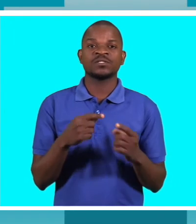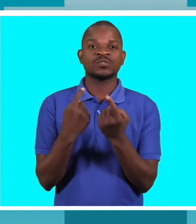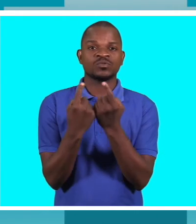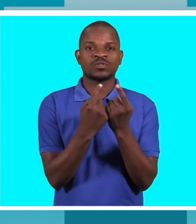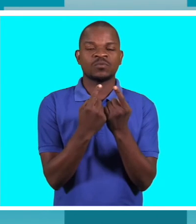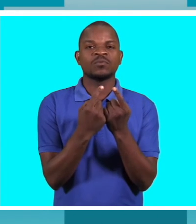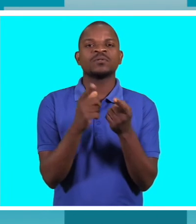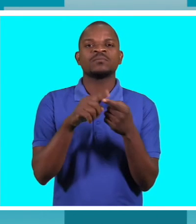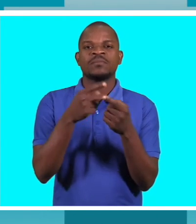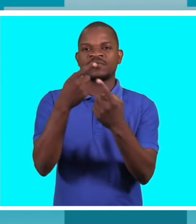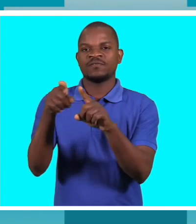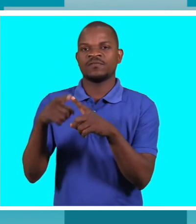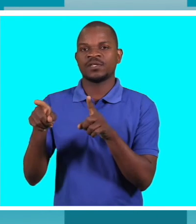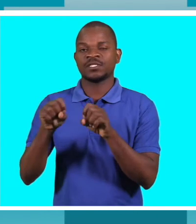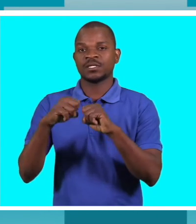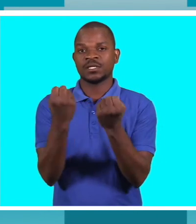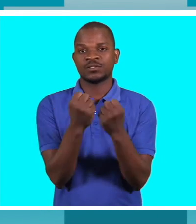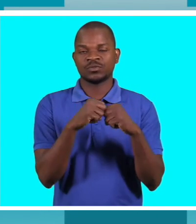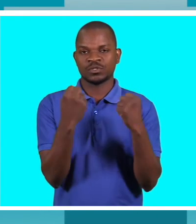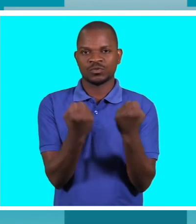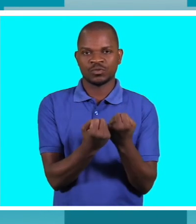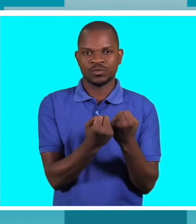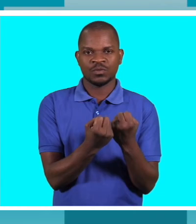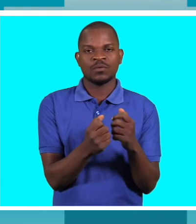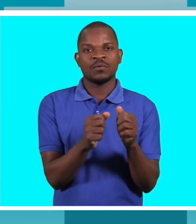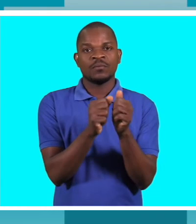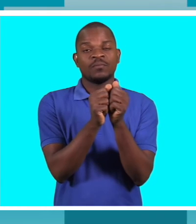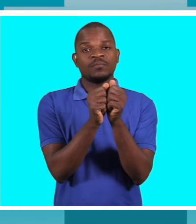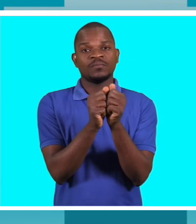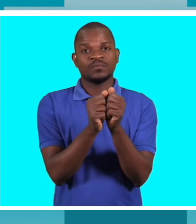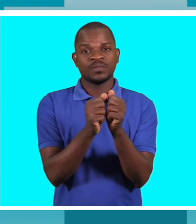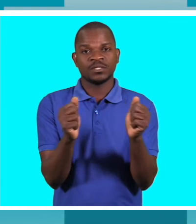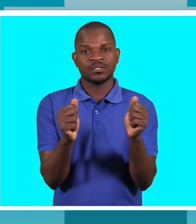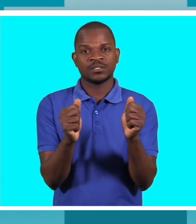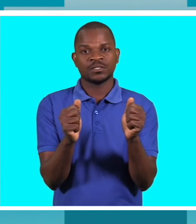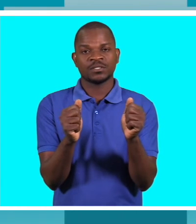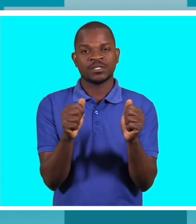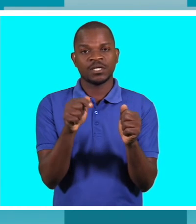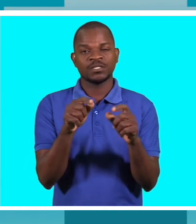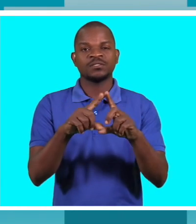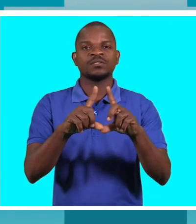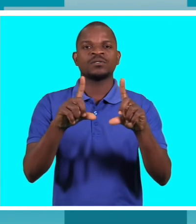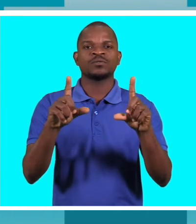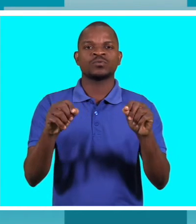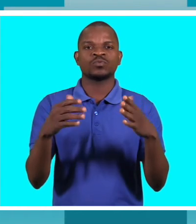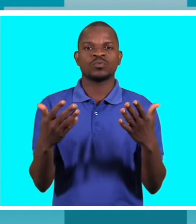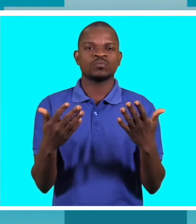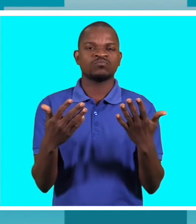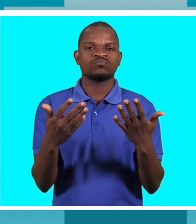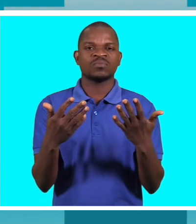diferentes atores mas para a questão que coloca diretamente de índole sanitária da unidade